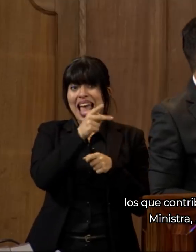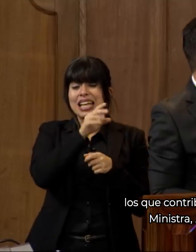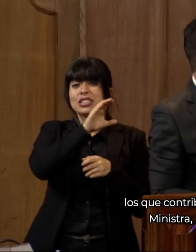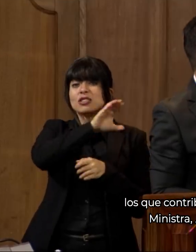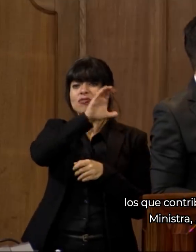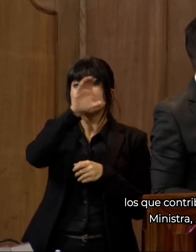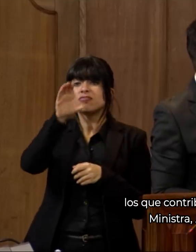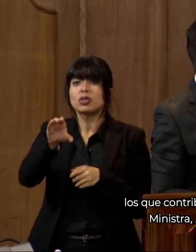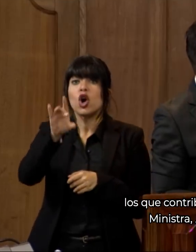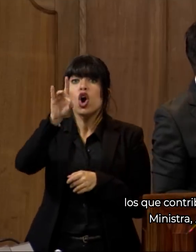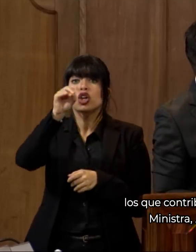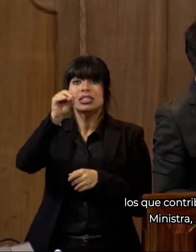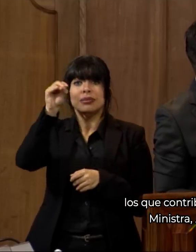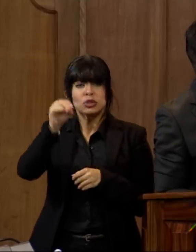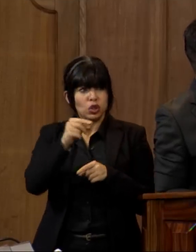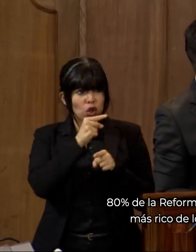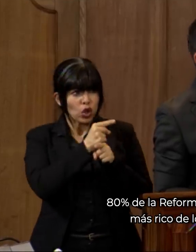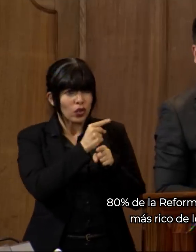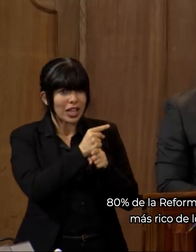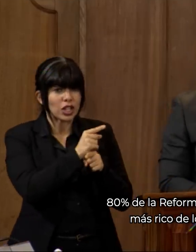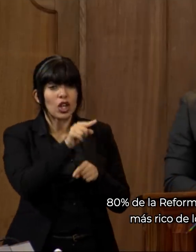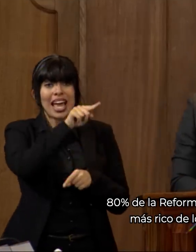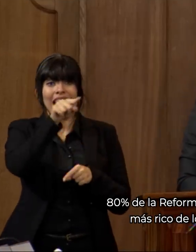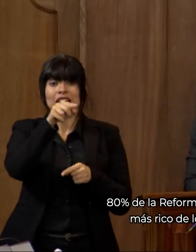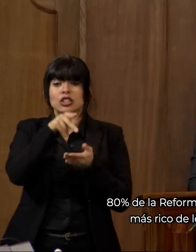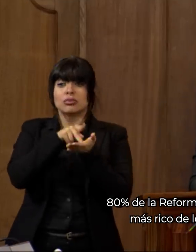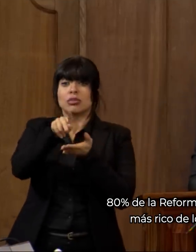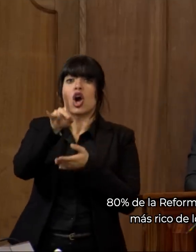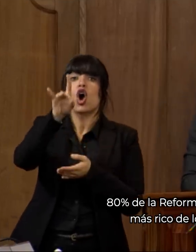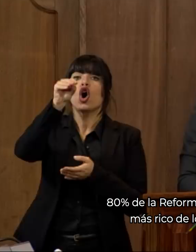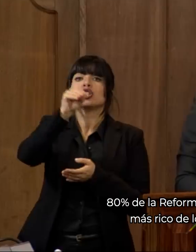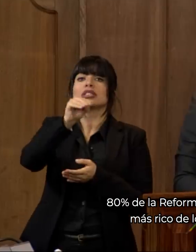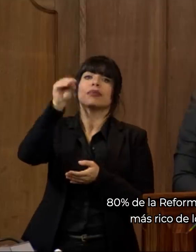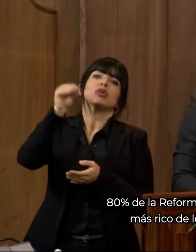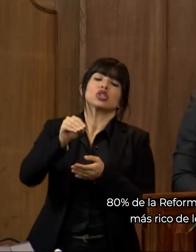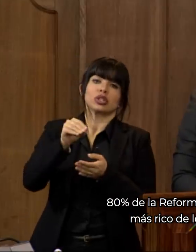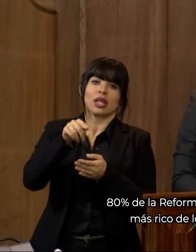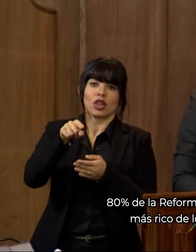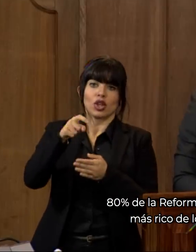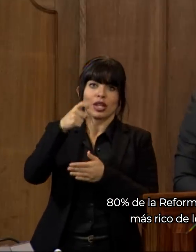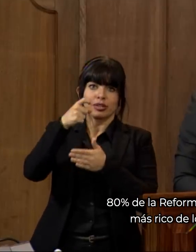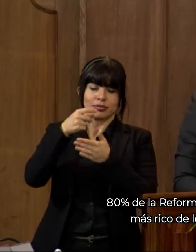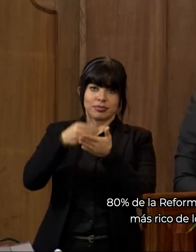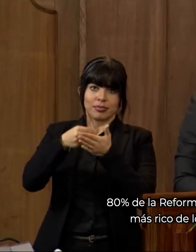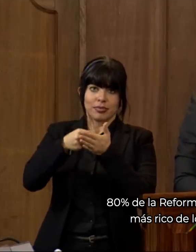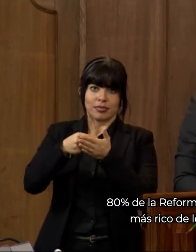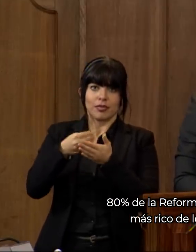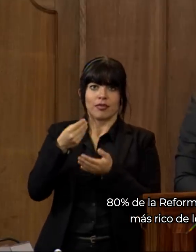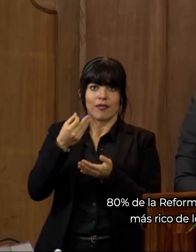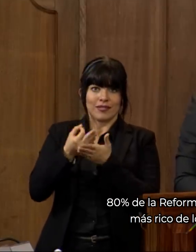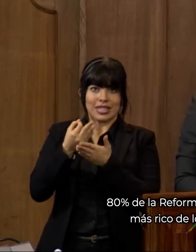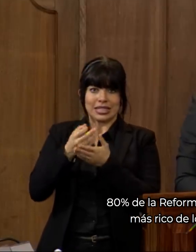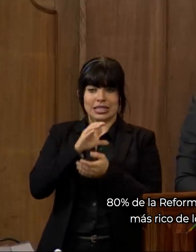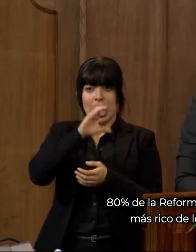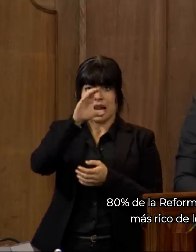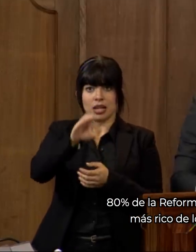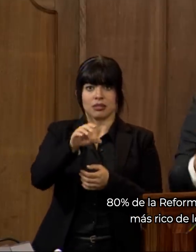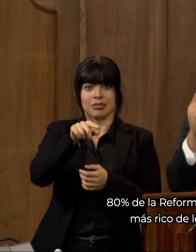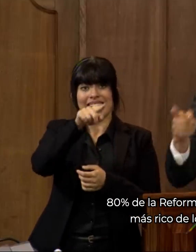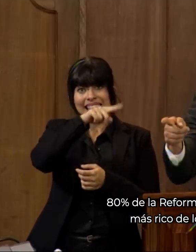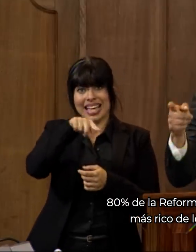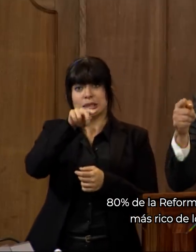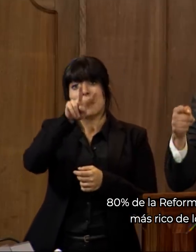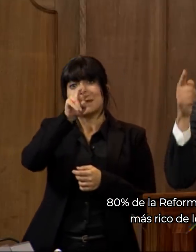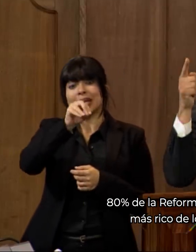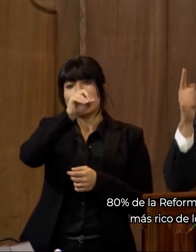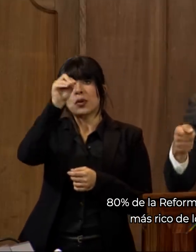80%, Ministra, correcto? El% de la reforma recae, sobre el